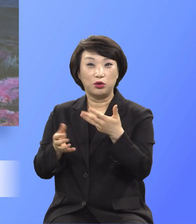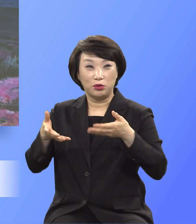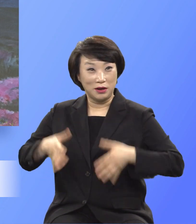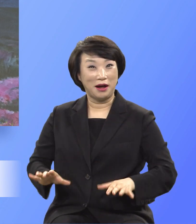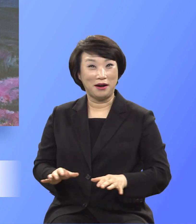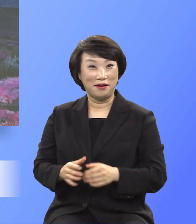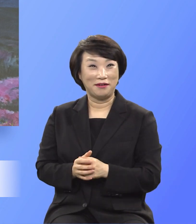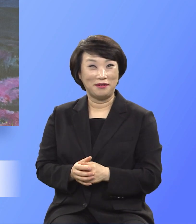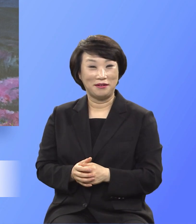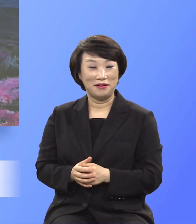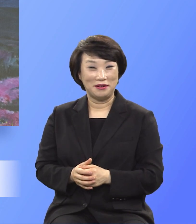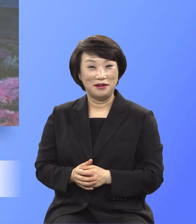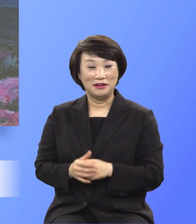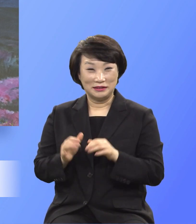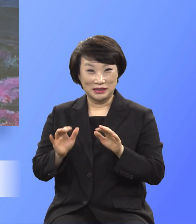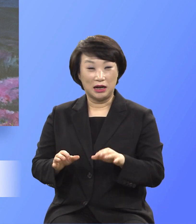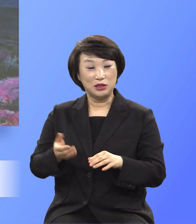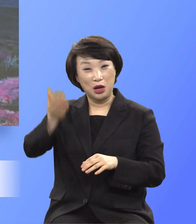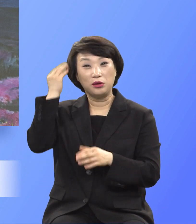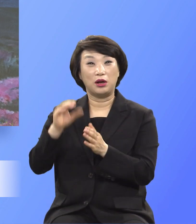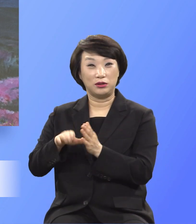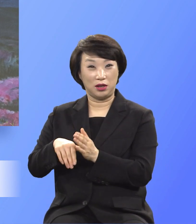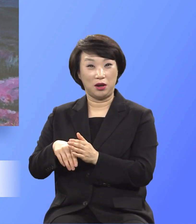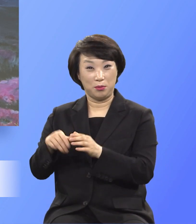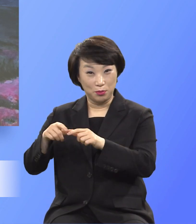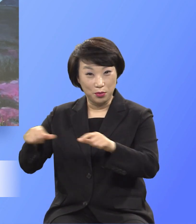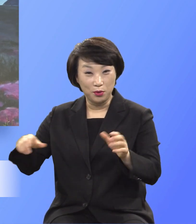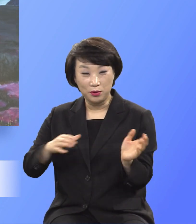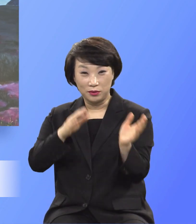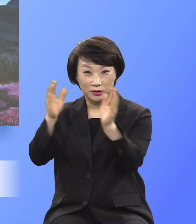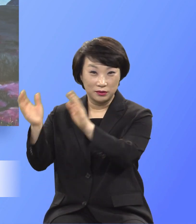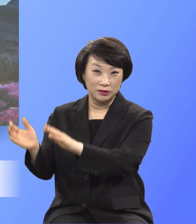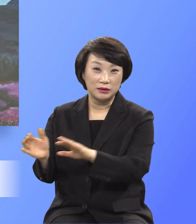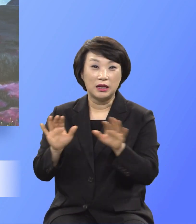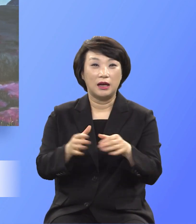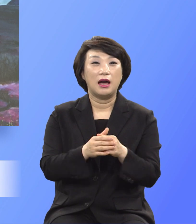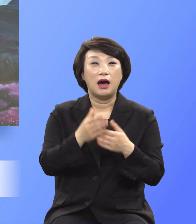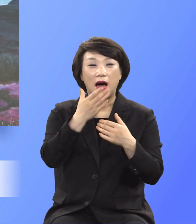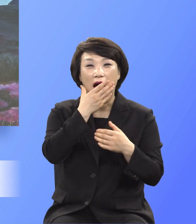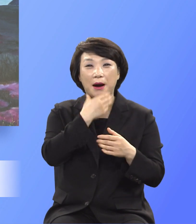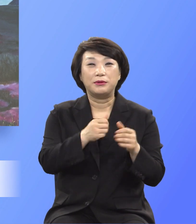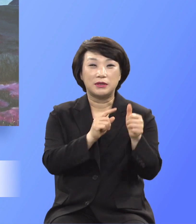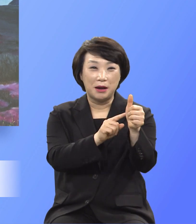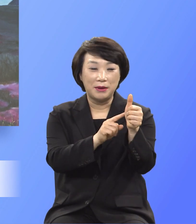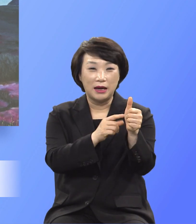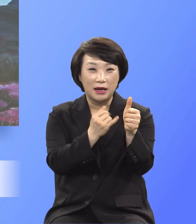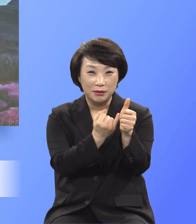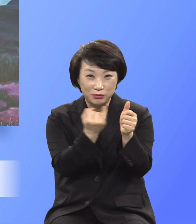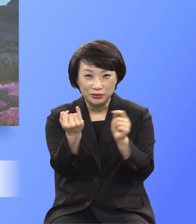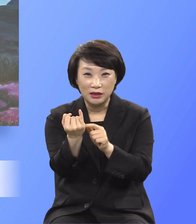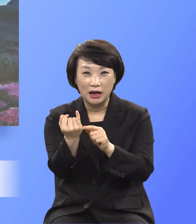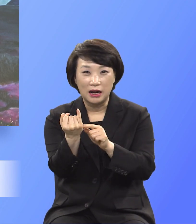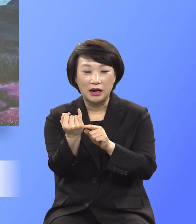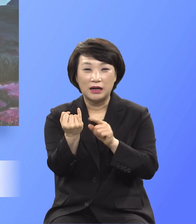그런데 사라는 나이가 안 늙어서 자식이 없습니다.